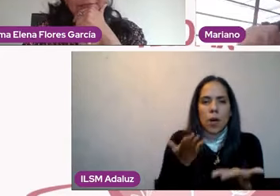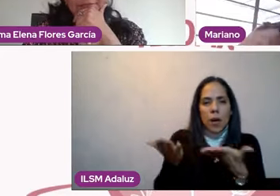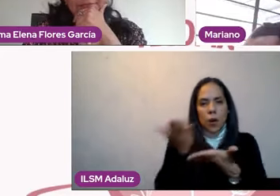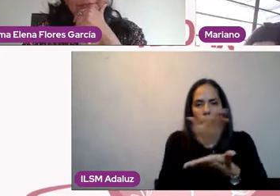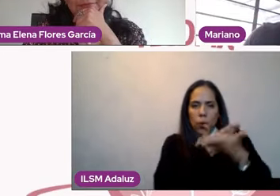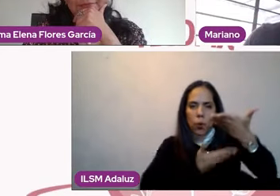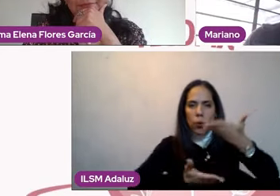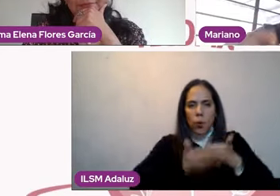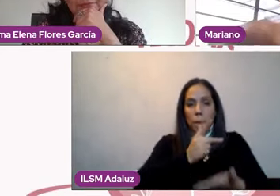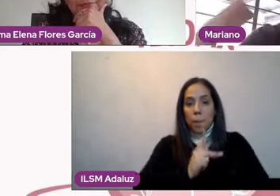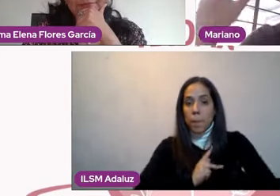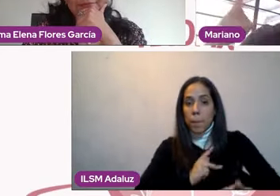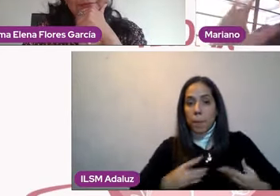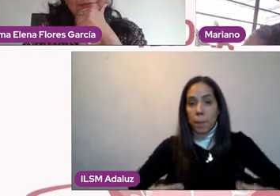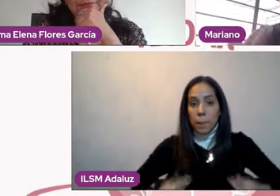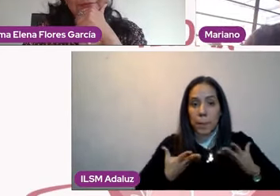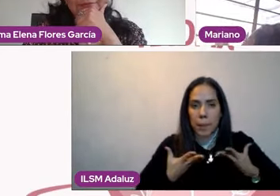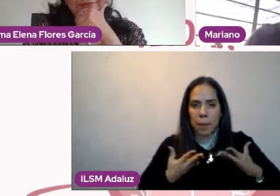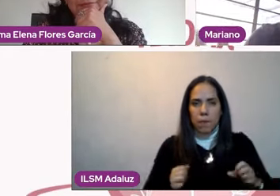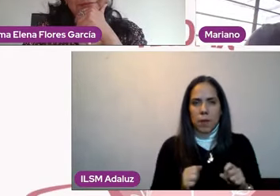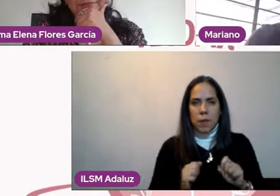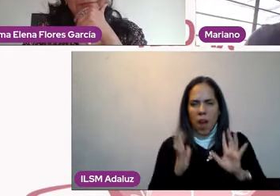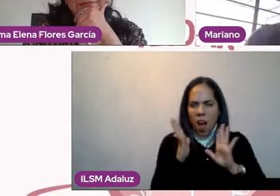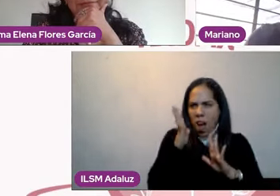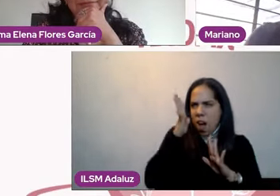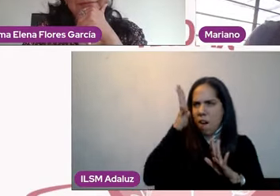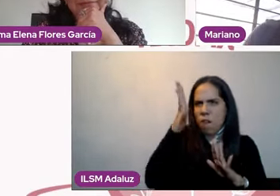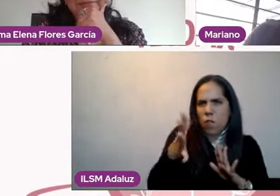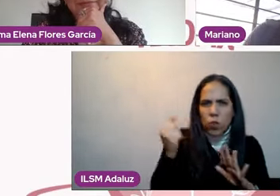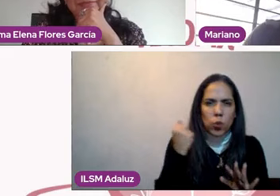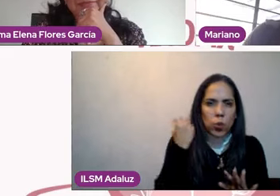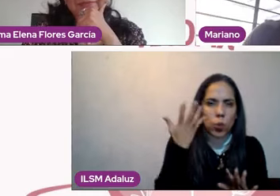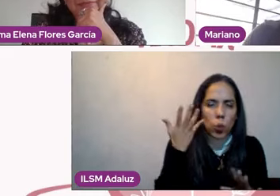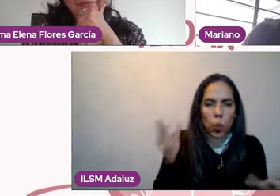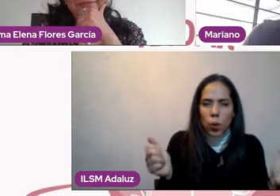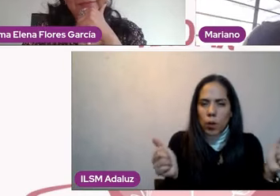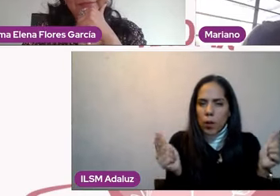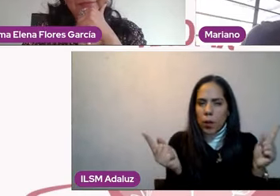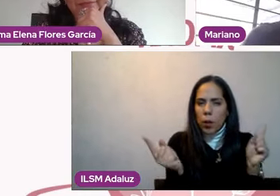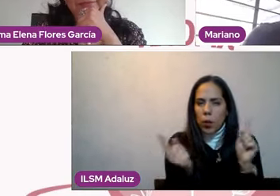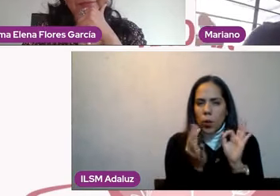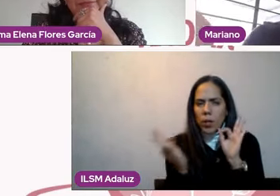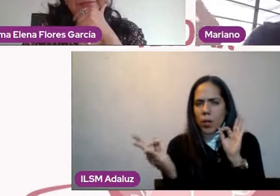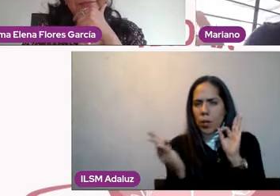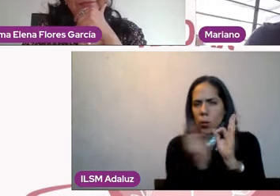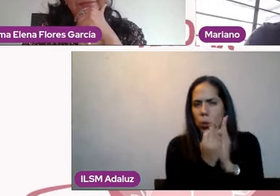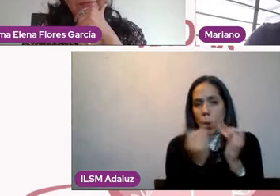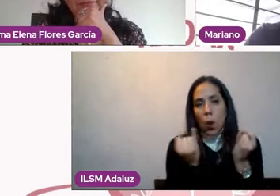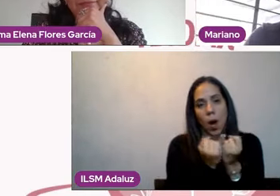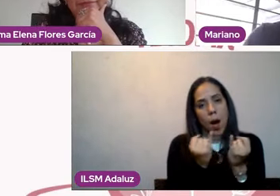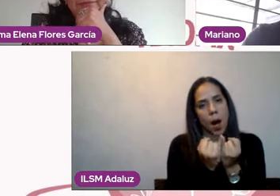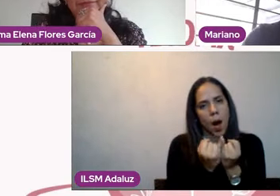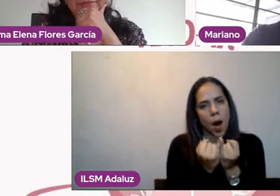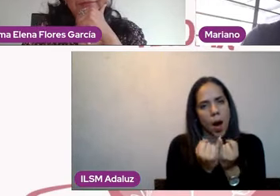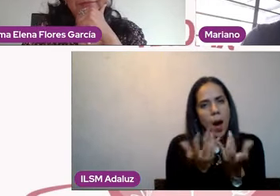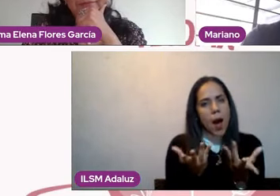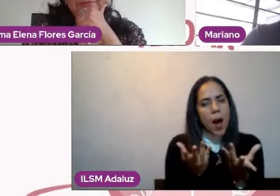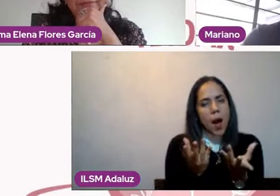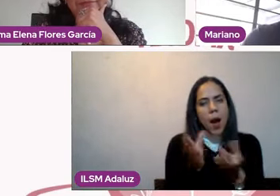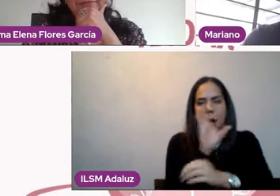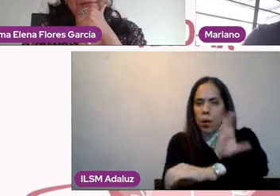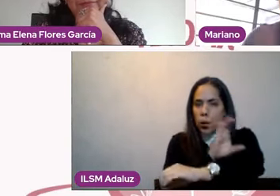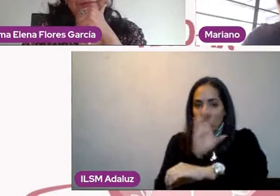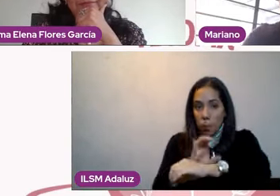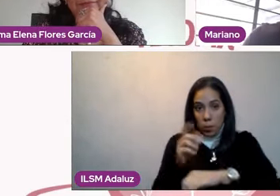un futuro con alguien. Todo eso lo vamos a decir en automático. Pero va a haber momentos donde a la hora de hablar con nosotros con